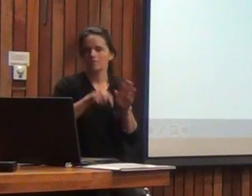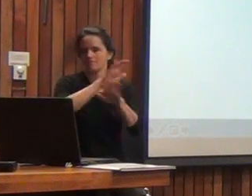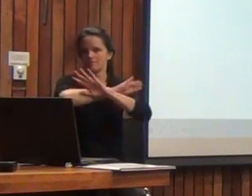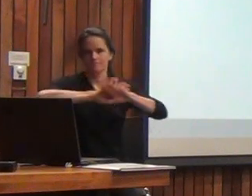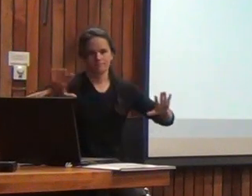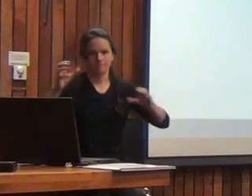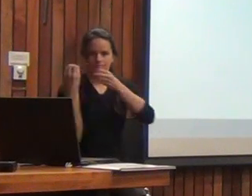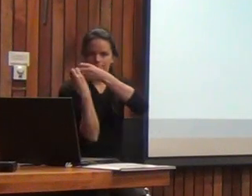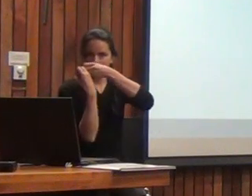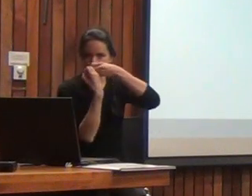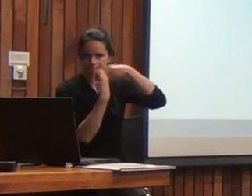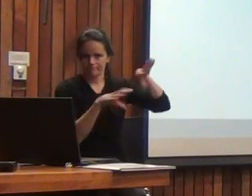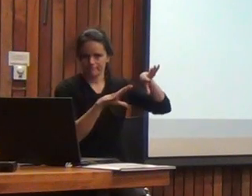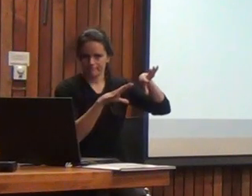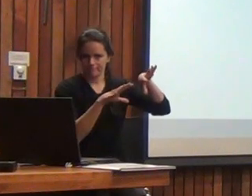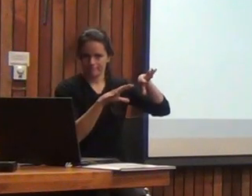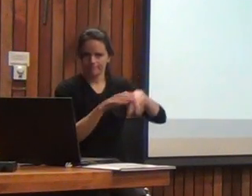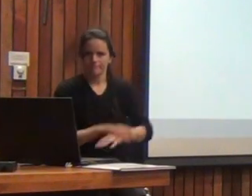queda obsoleto.